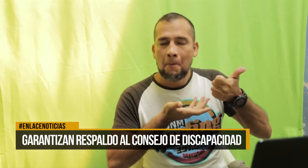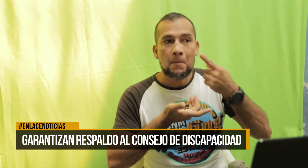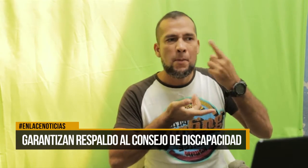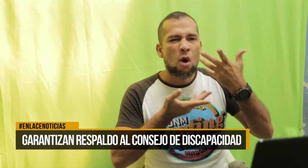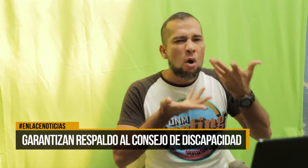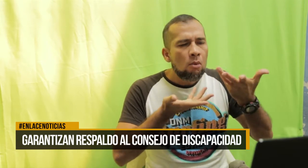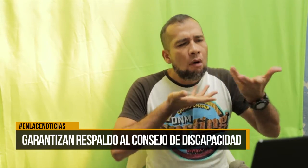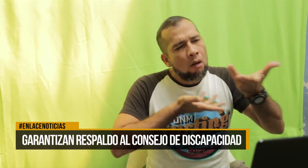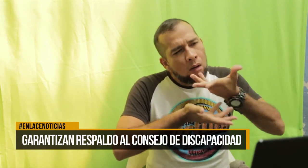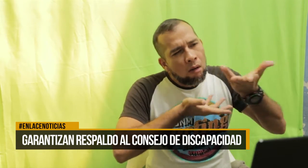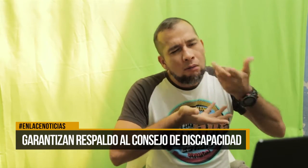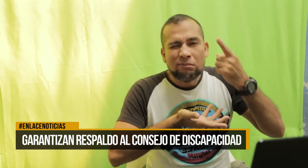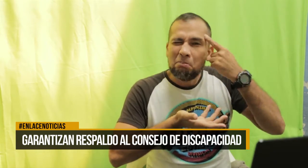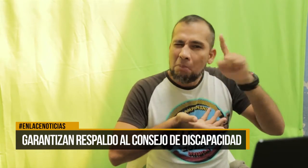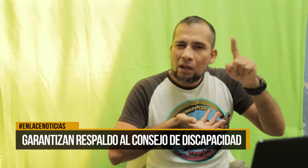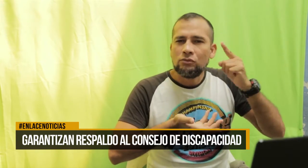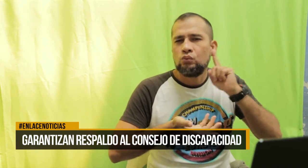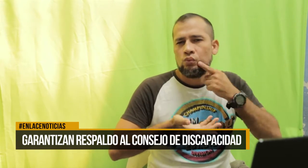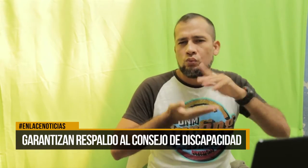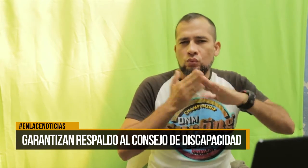compromiso de anteriores alcaldes.